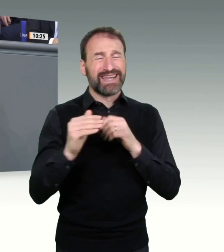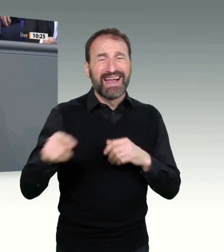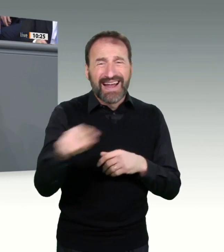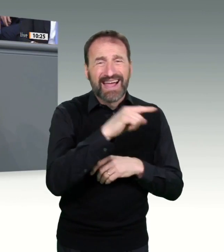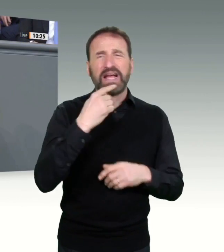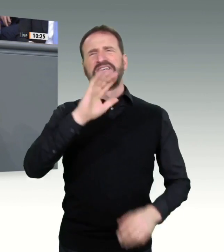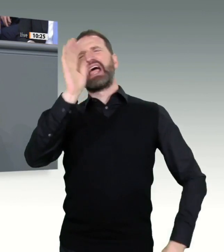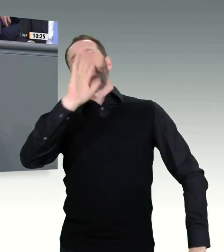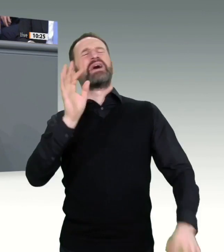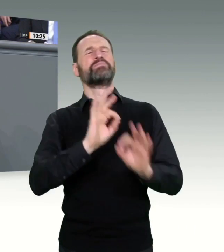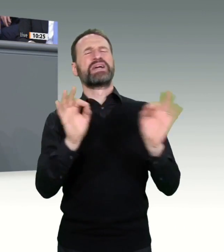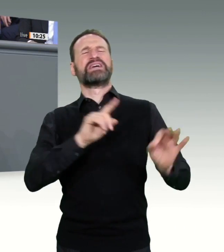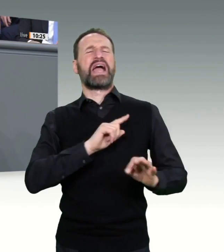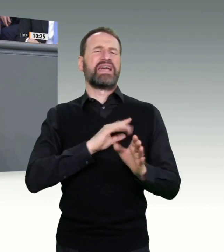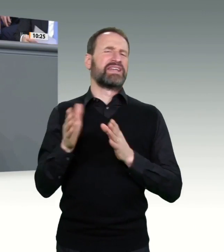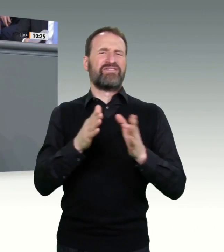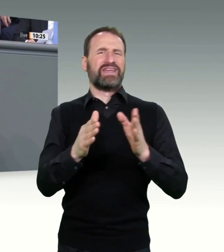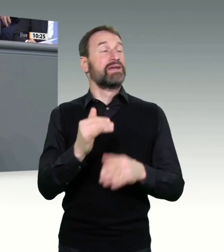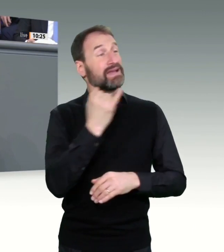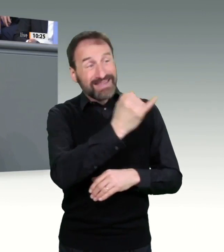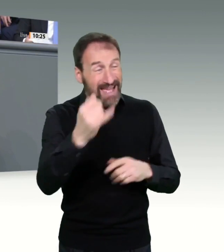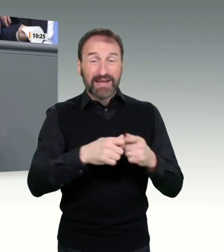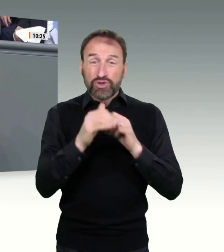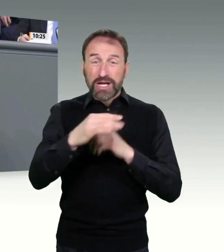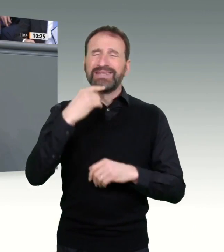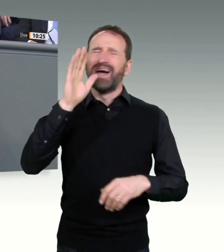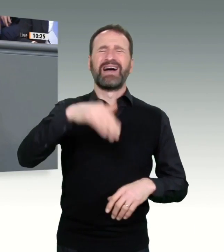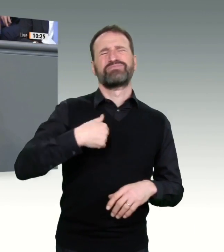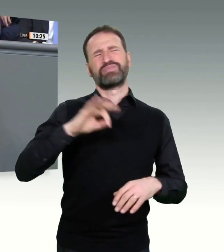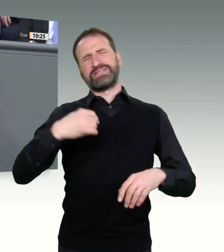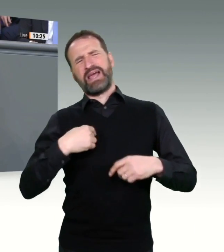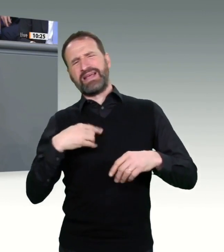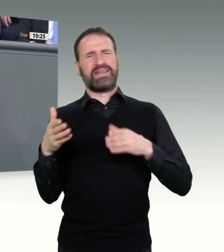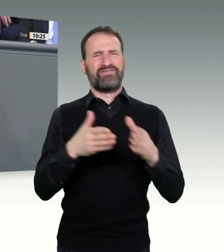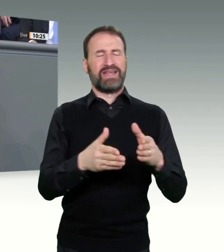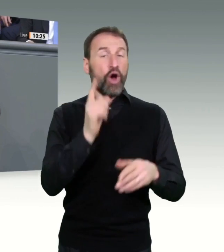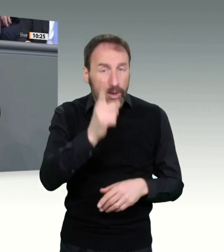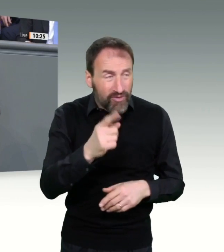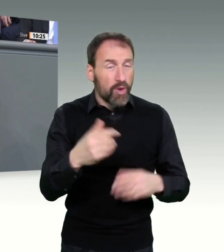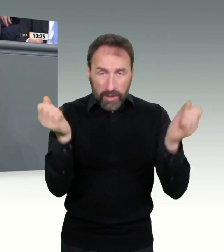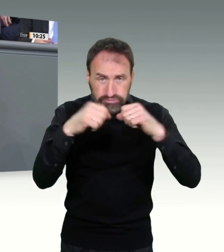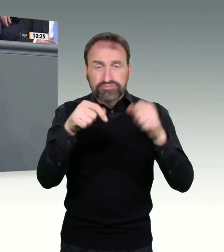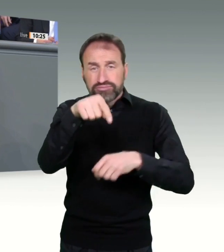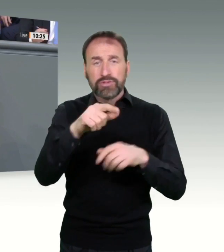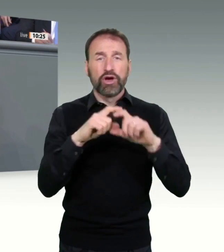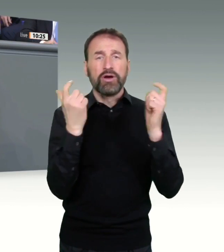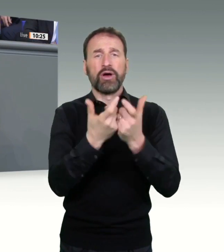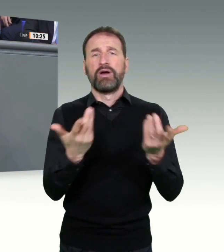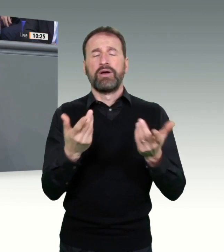Und das gilt für Rheinland-Pfalz, weil es dort so ist, dass ein eigenes, vom Ministerium